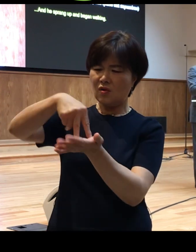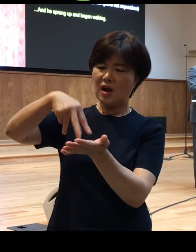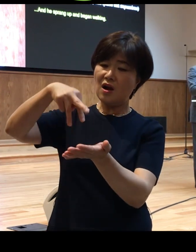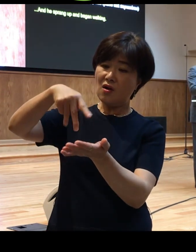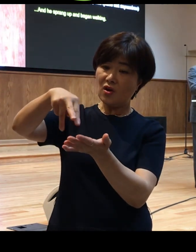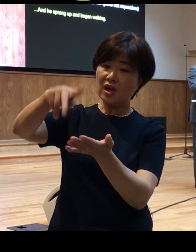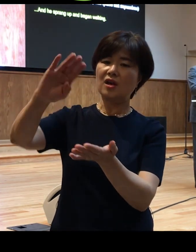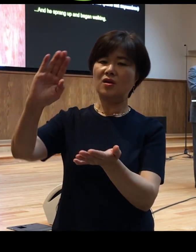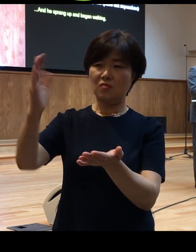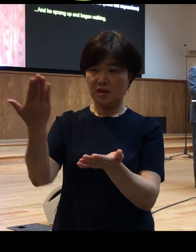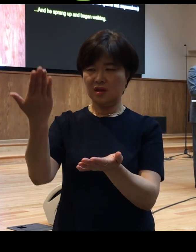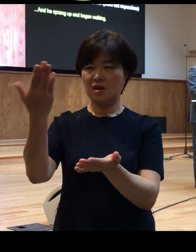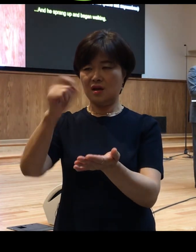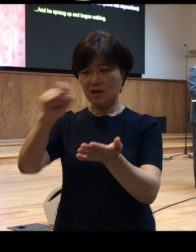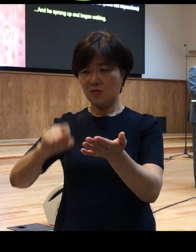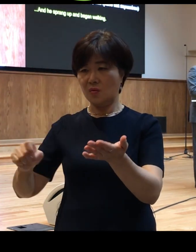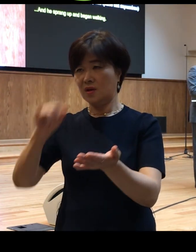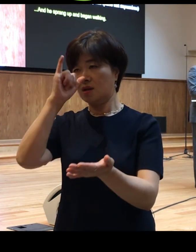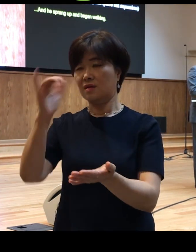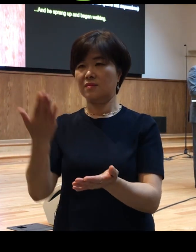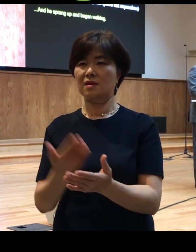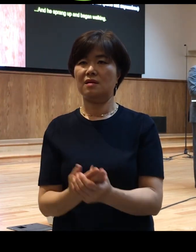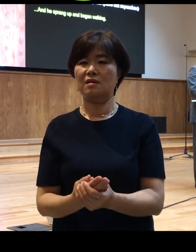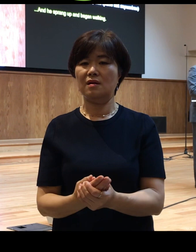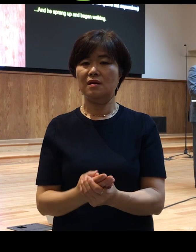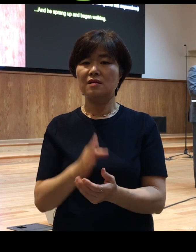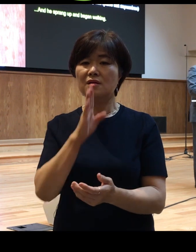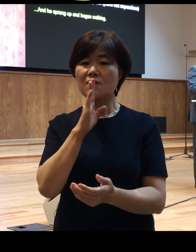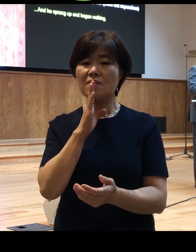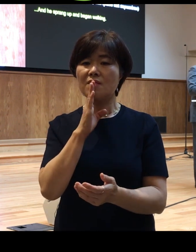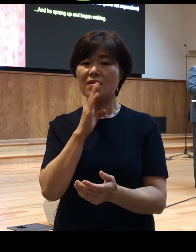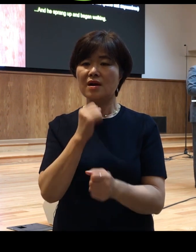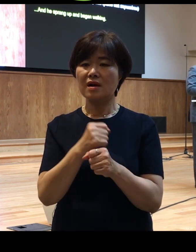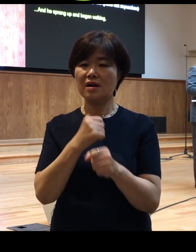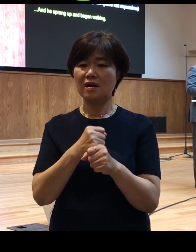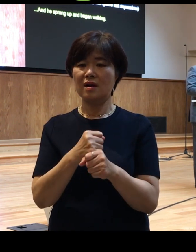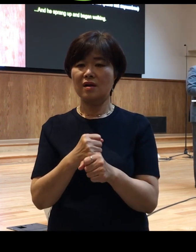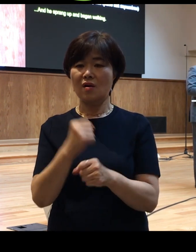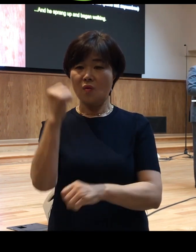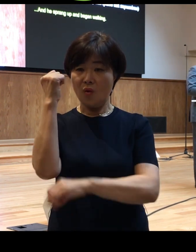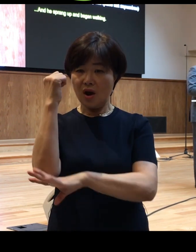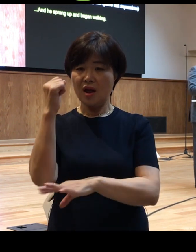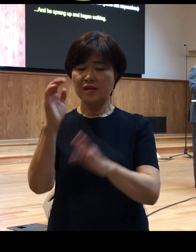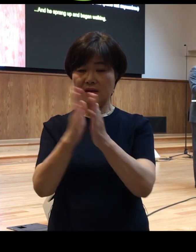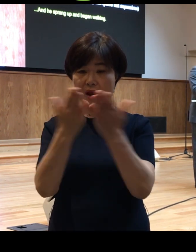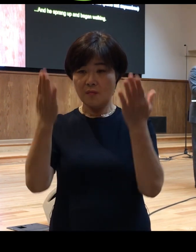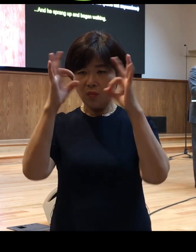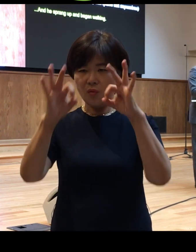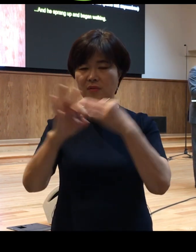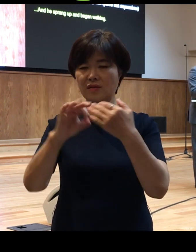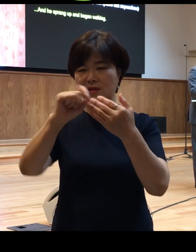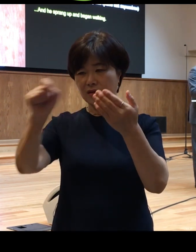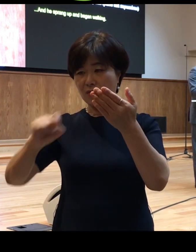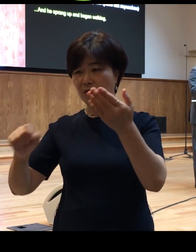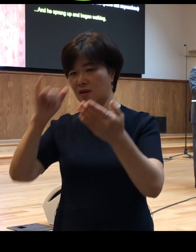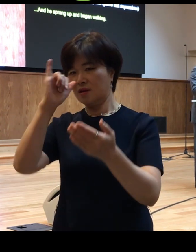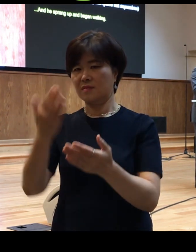이렇게 기록하고 있는데 사실 헬라어 원문에 보면 이렇게 기록이 되어 있습니다 카이